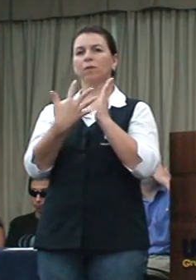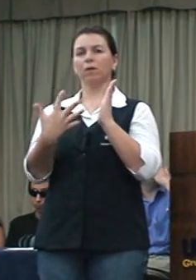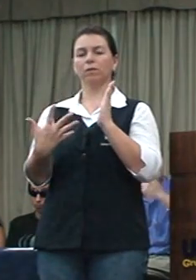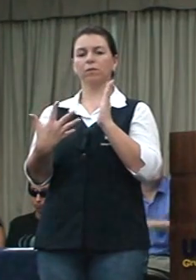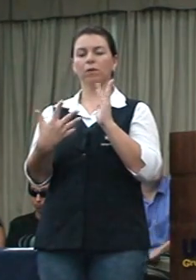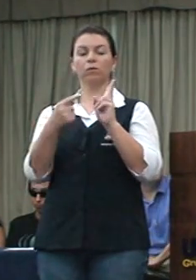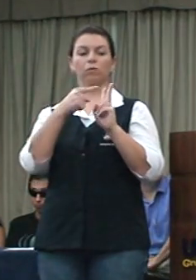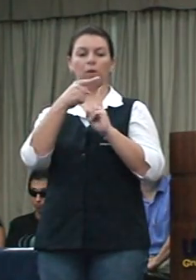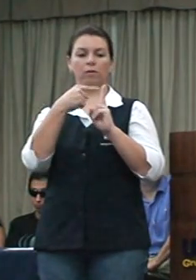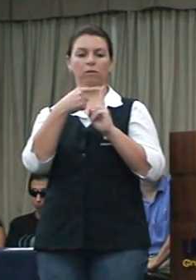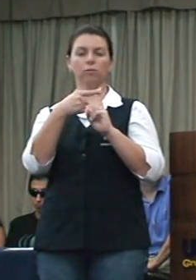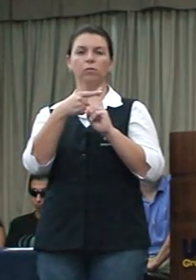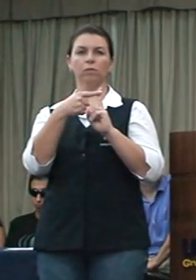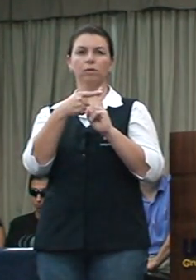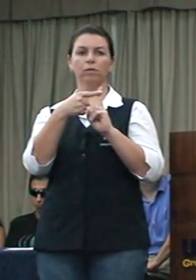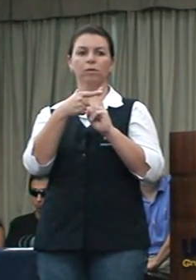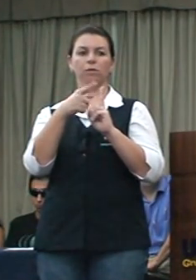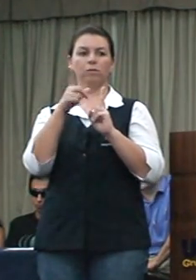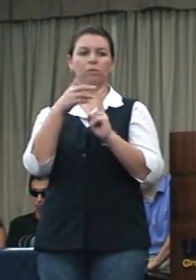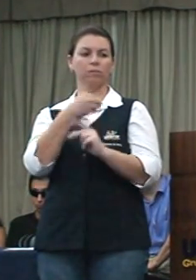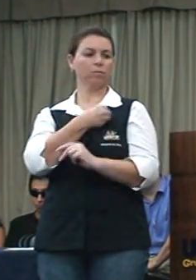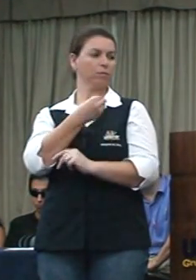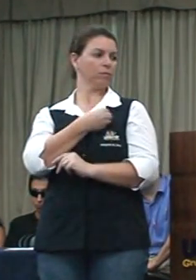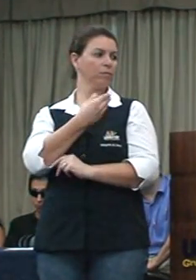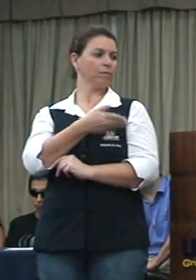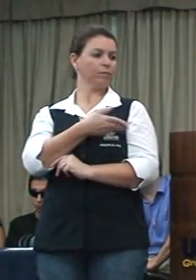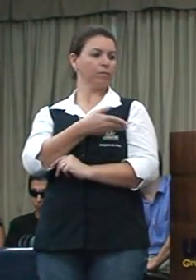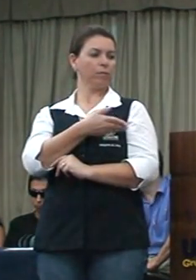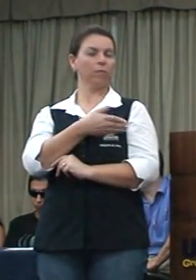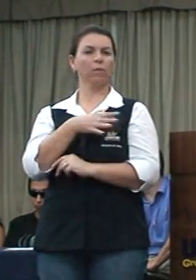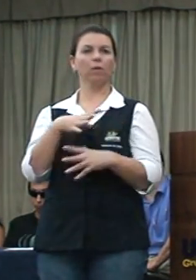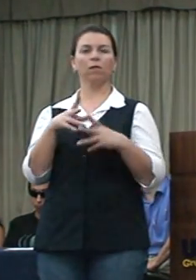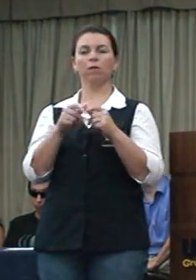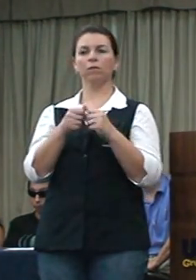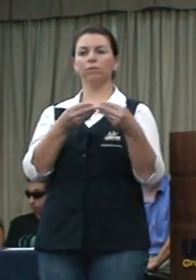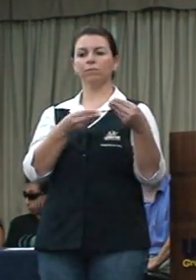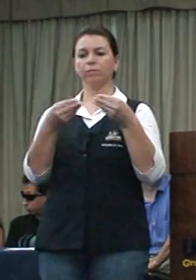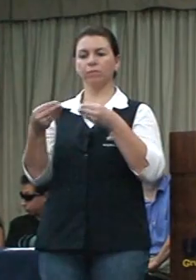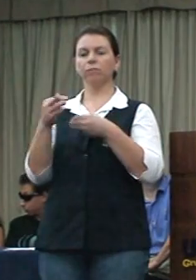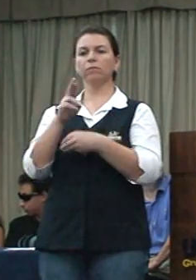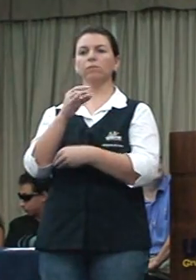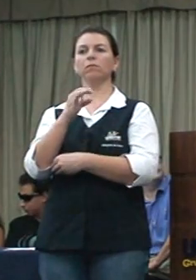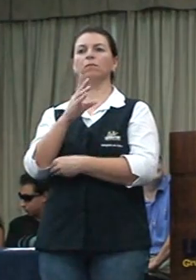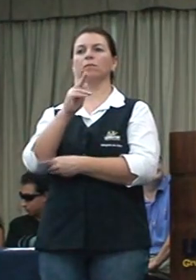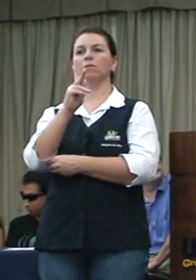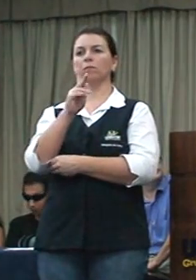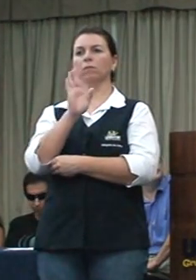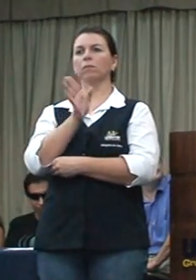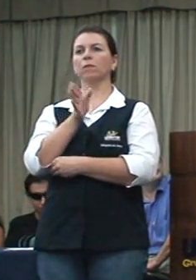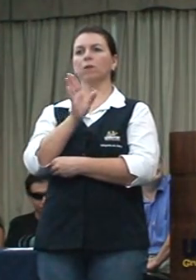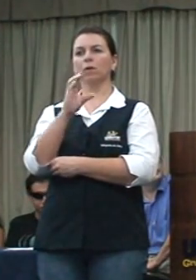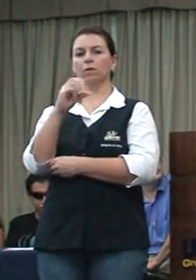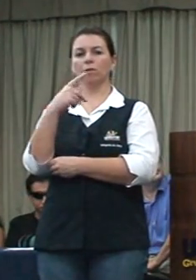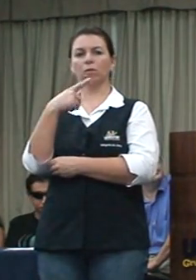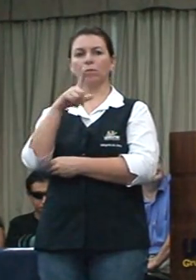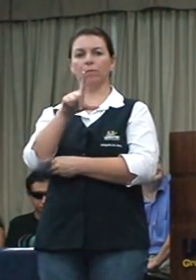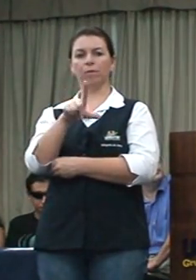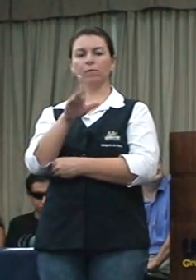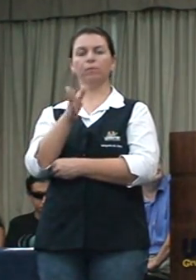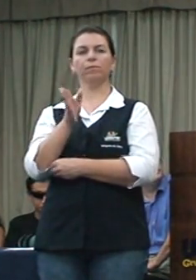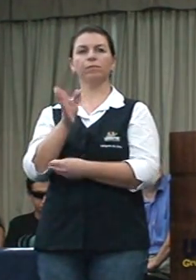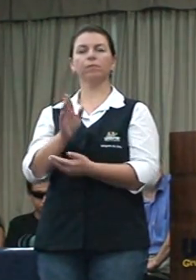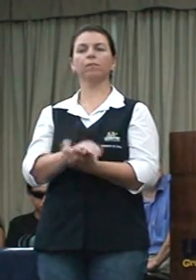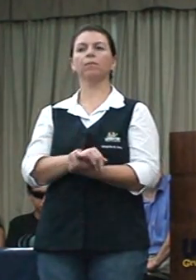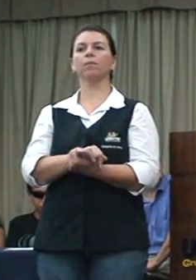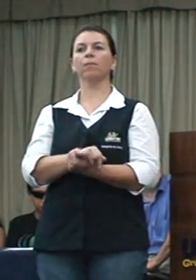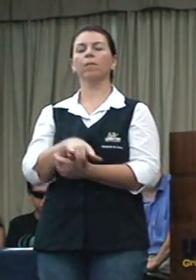Não, essas duas aí que a gente conversou. Não, essas duas já estão aqui. Vamos para vocês. Você passa para o Rick, por favor? Já passei para Rick, a da Coppel. E o da Coppel ainda